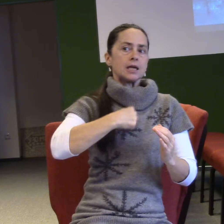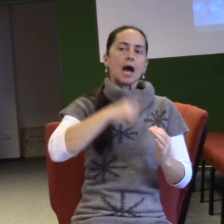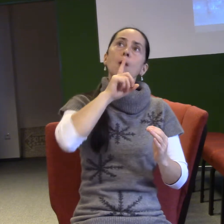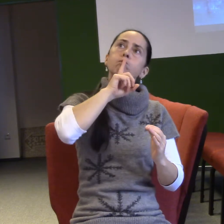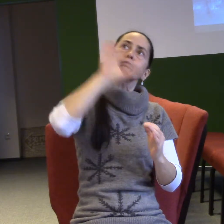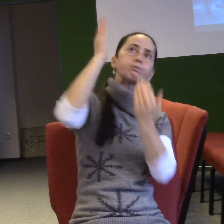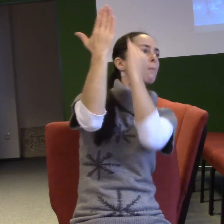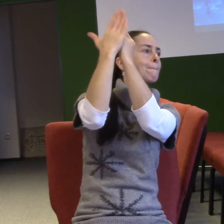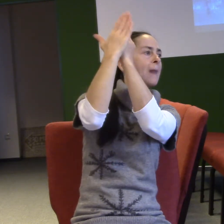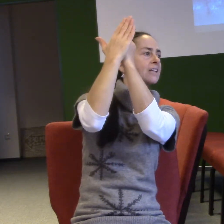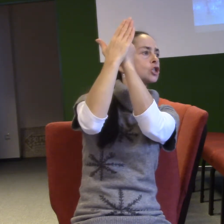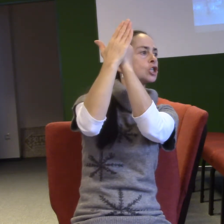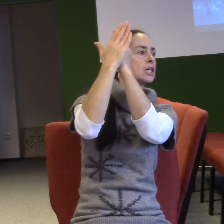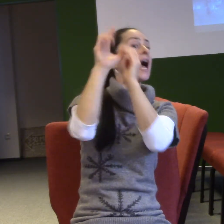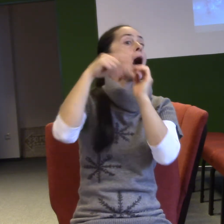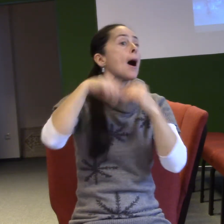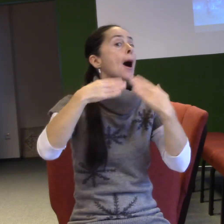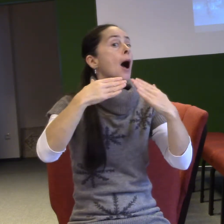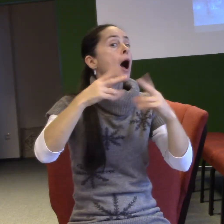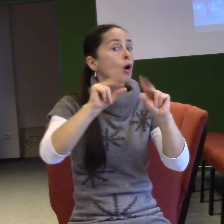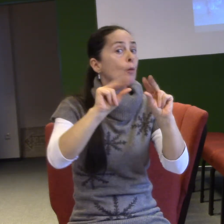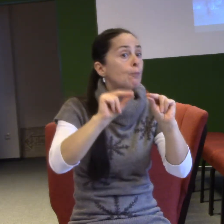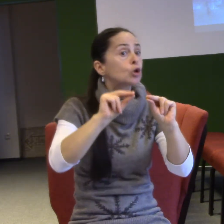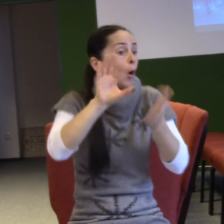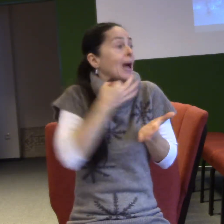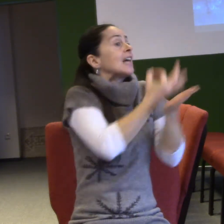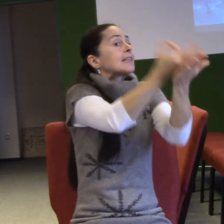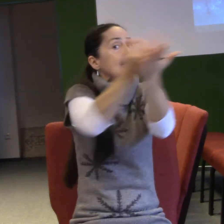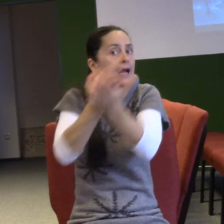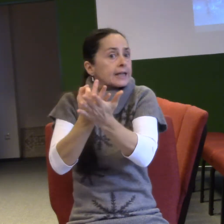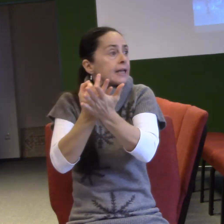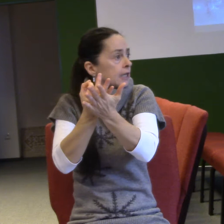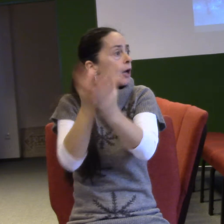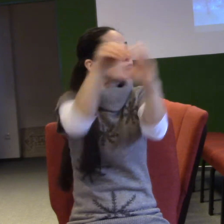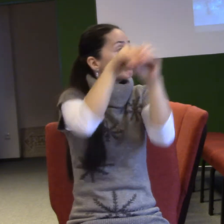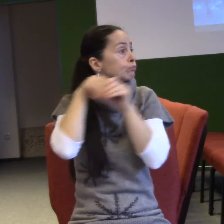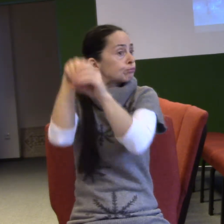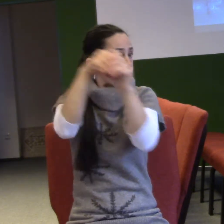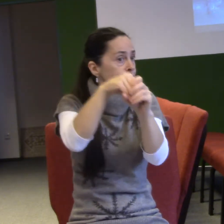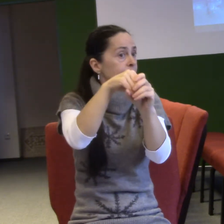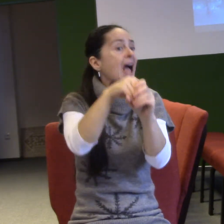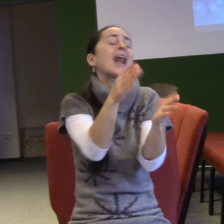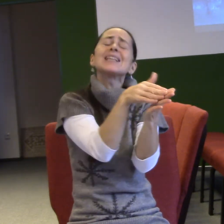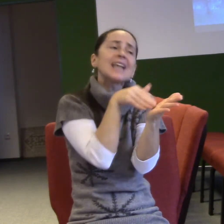Potom máš různé obdarování, které ti pán Bůh dal, ale on ti to dává, on ti to říká, ale napřed začíná tím ty něco jsi.